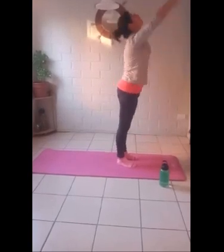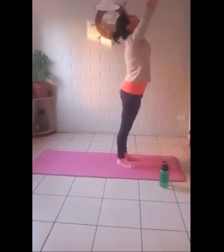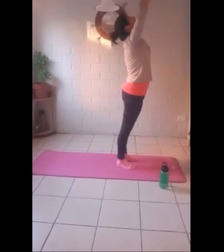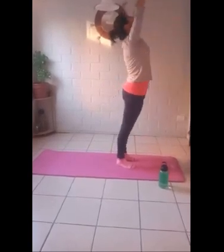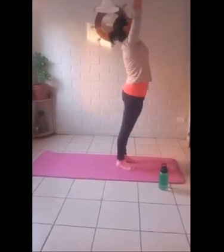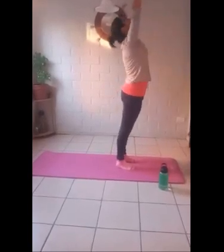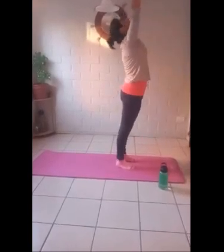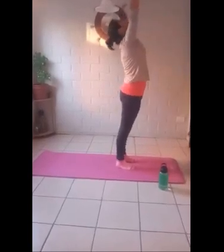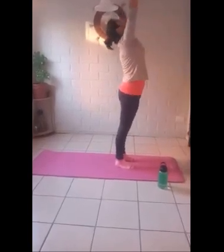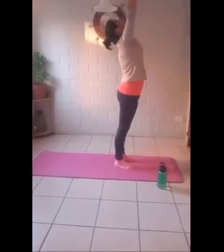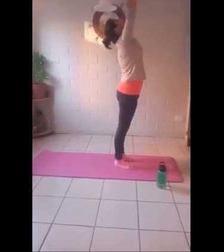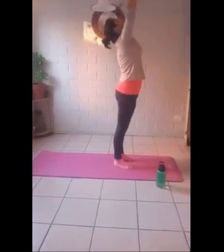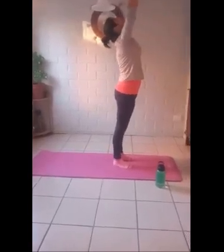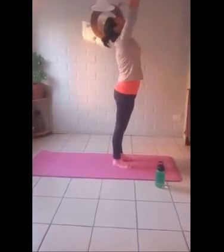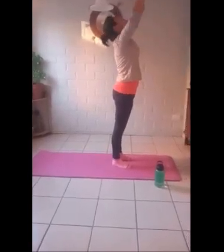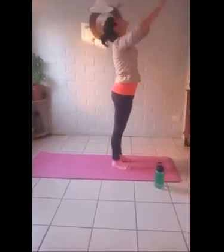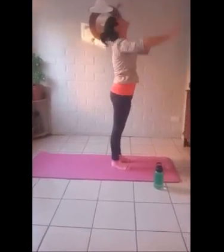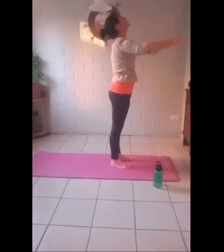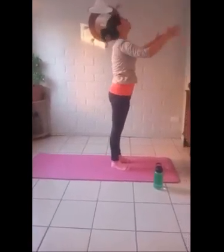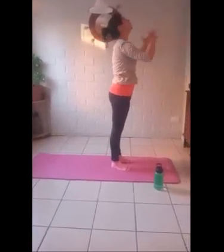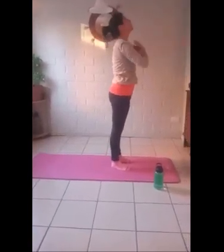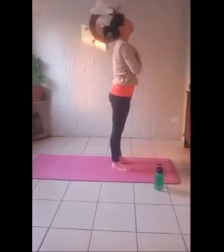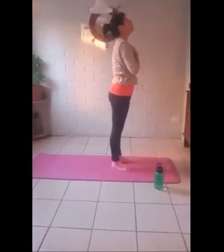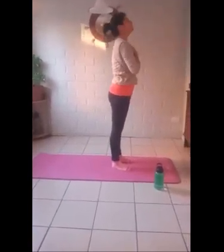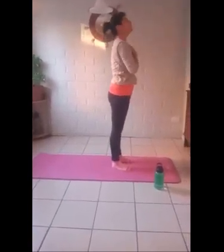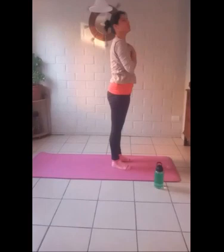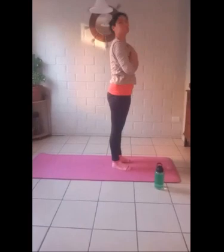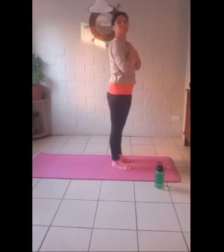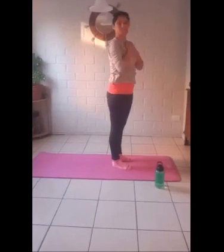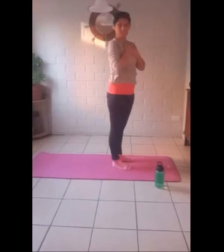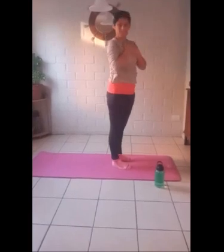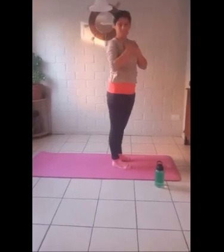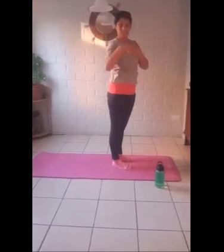digo adiós al sol Y voy a mi corazón